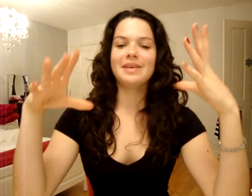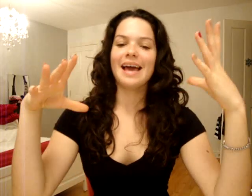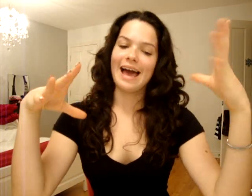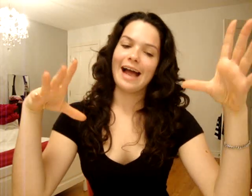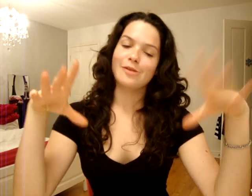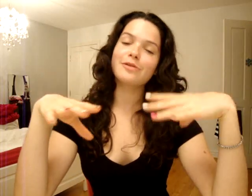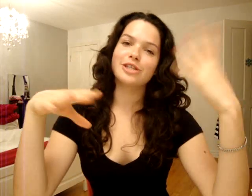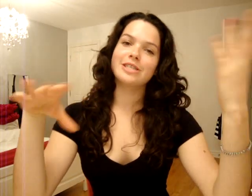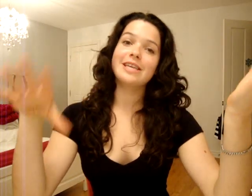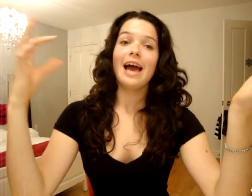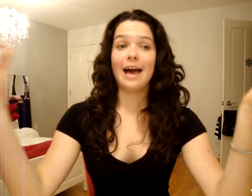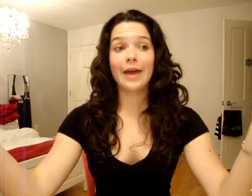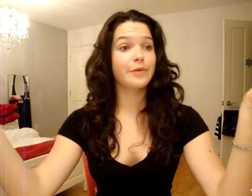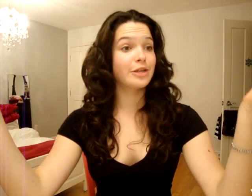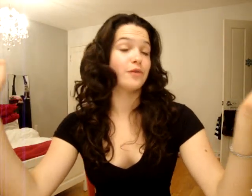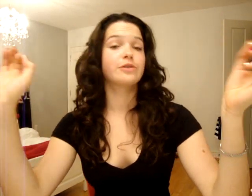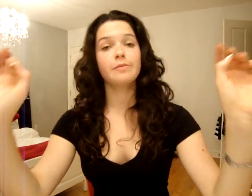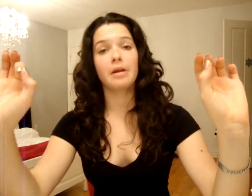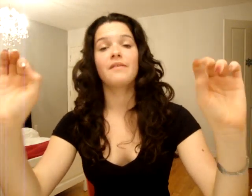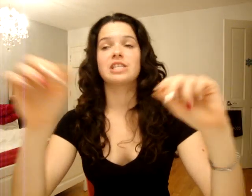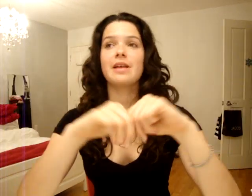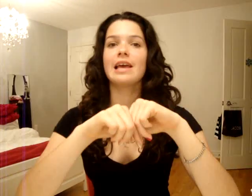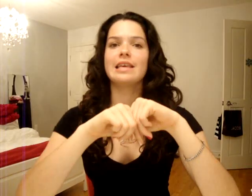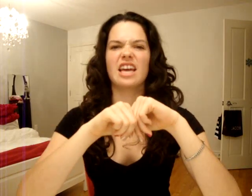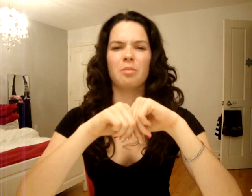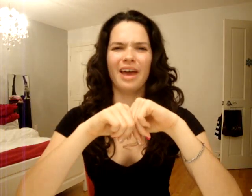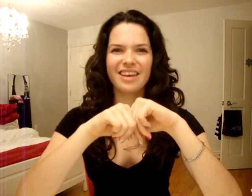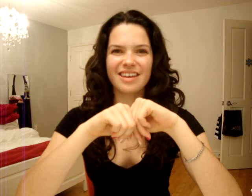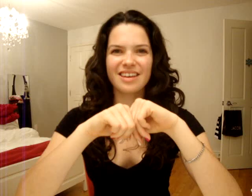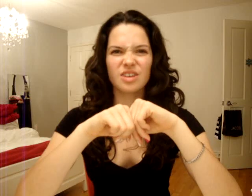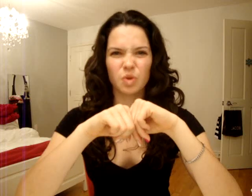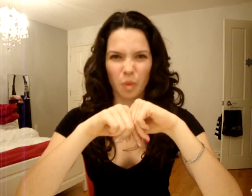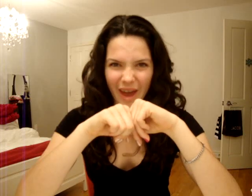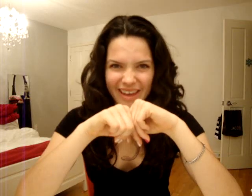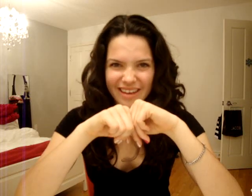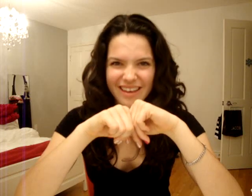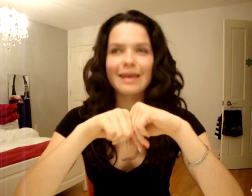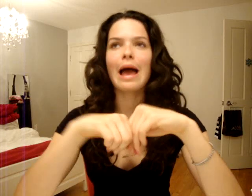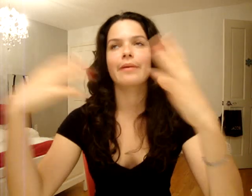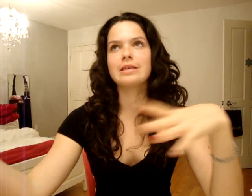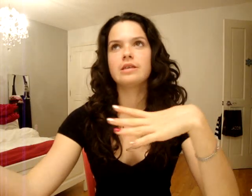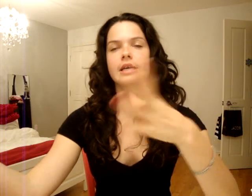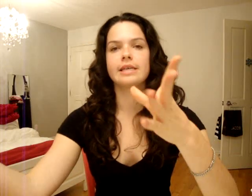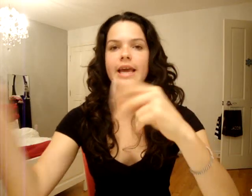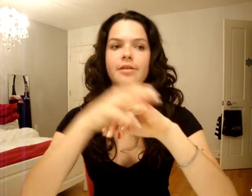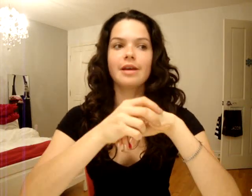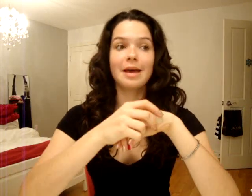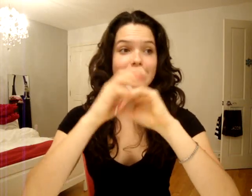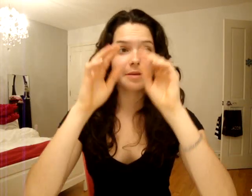Pis à ce moment que j dit, hé oui je vais jouer au paintball en fin de semaine, il était comme, hein? Toi? Après il riait, parce que,